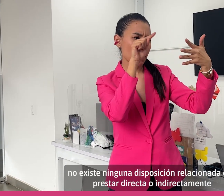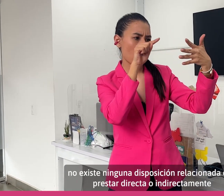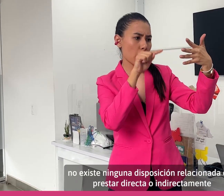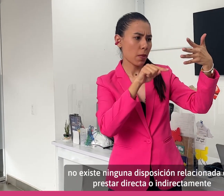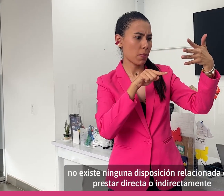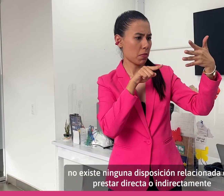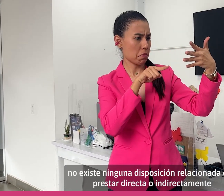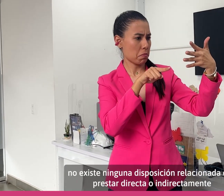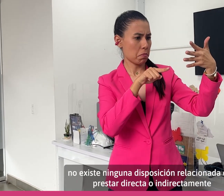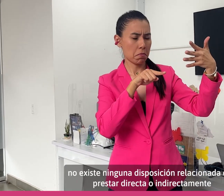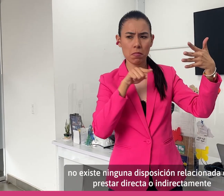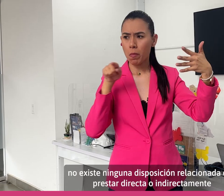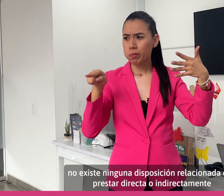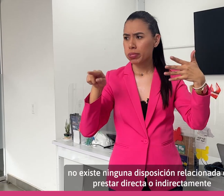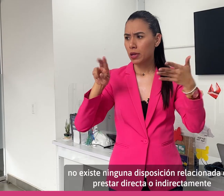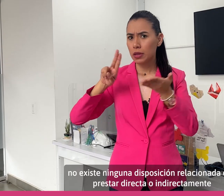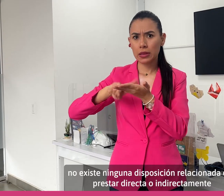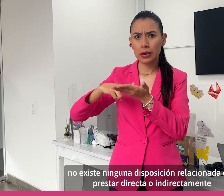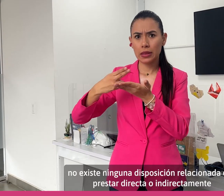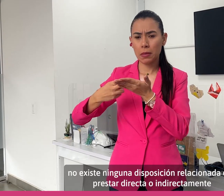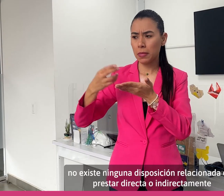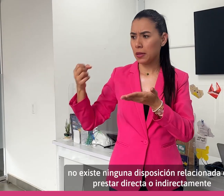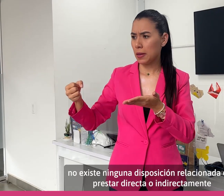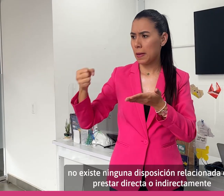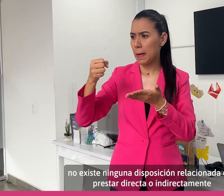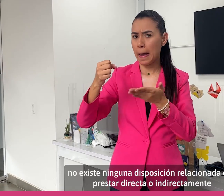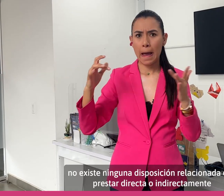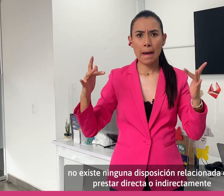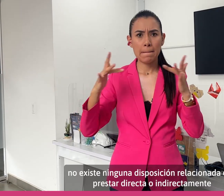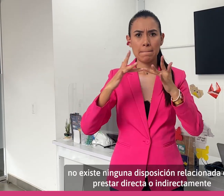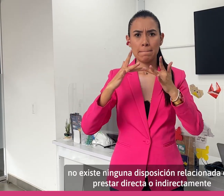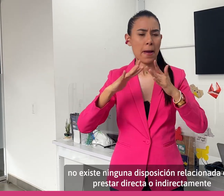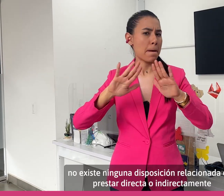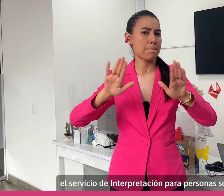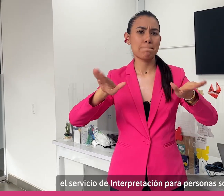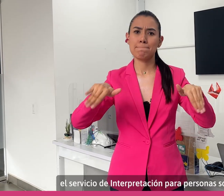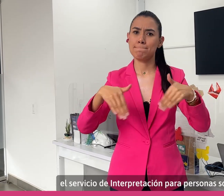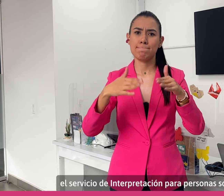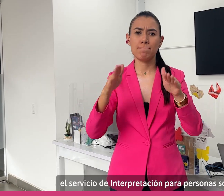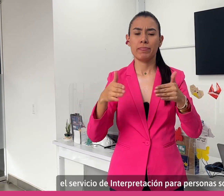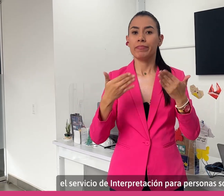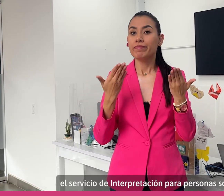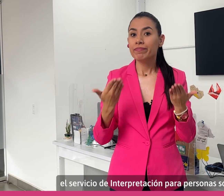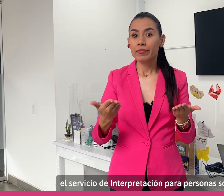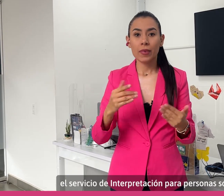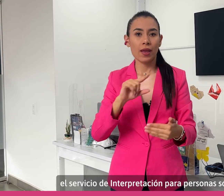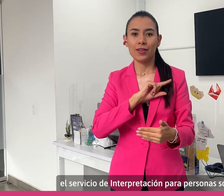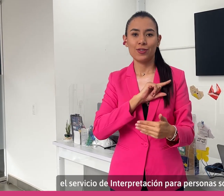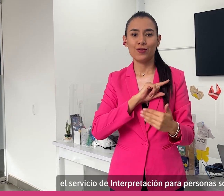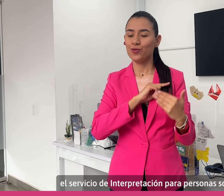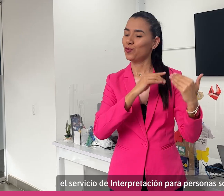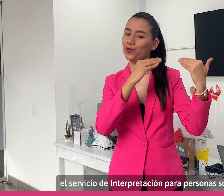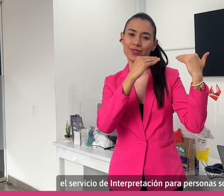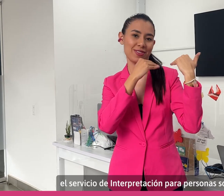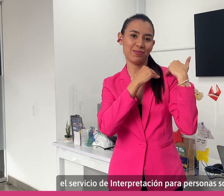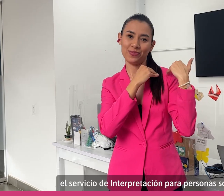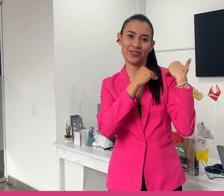disposición relacionada con prestar directa o indirectamente el servicio de interpretación para personas sordas.